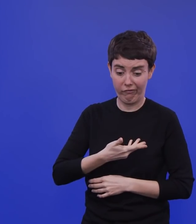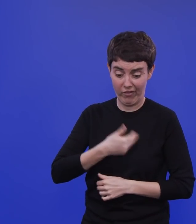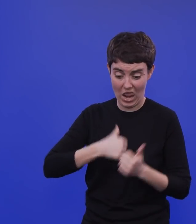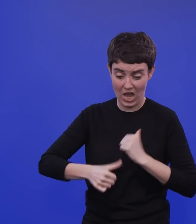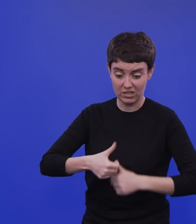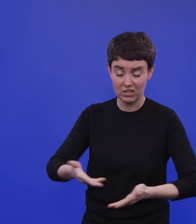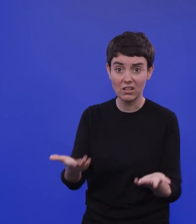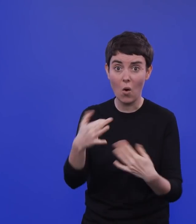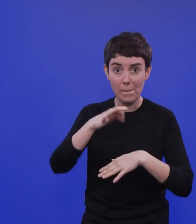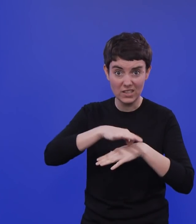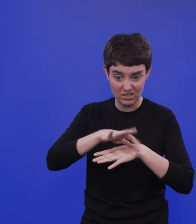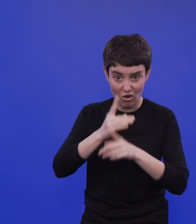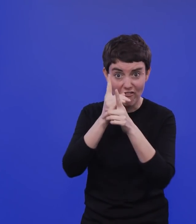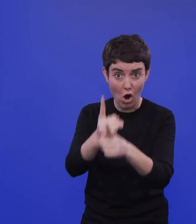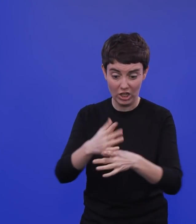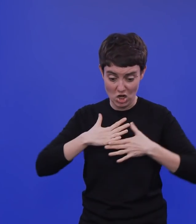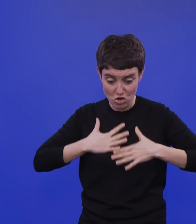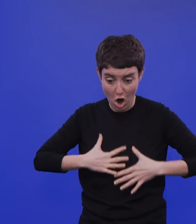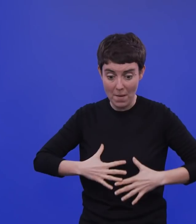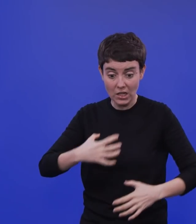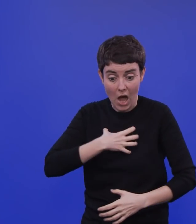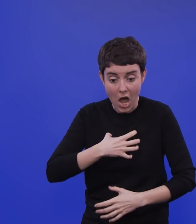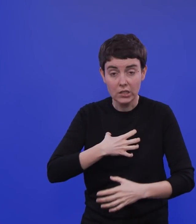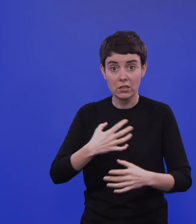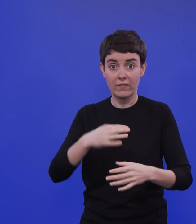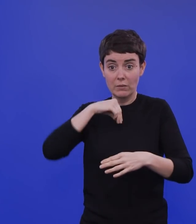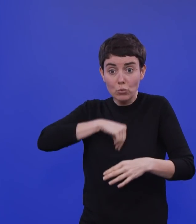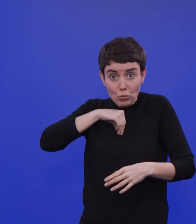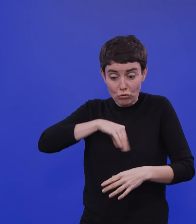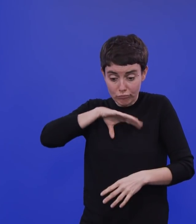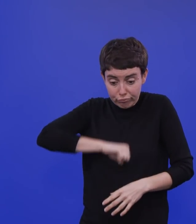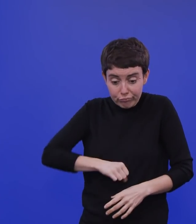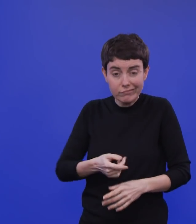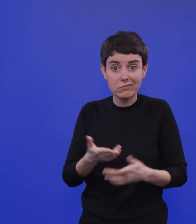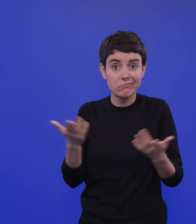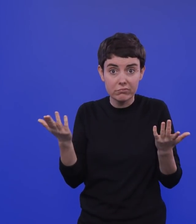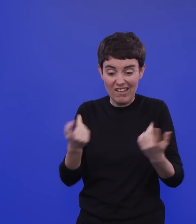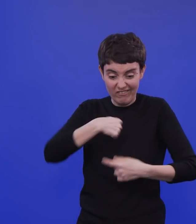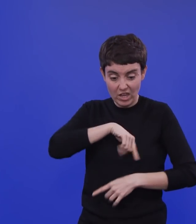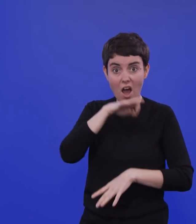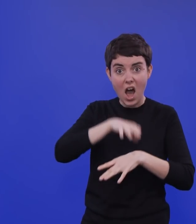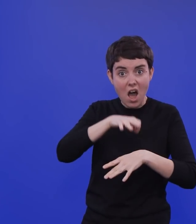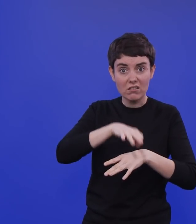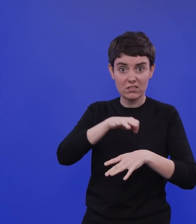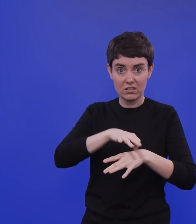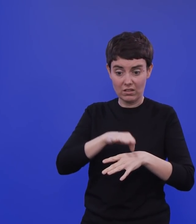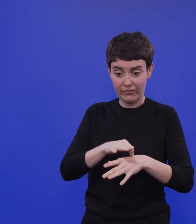medizinische Folgen, sowohl körperliche wie auch seelische Folgen. Und wir sind als Ärzte am Kindswohl insgesamt